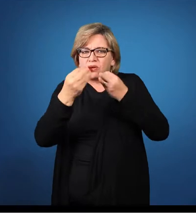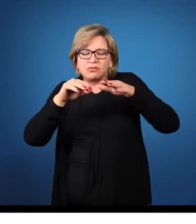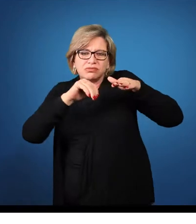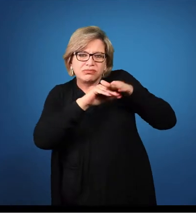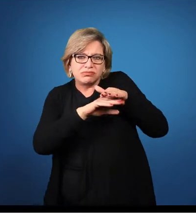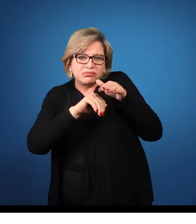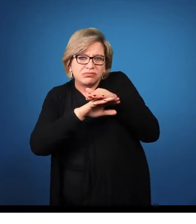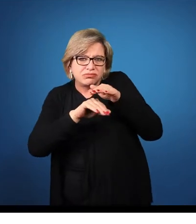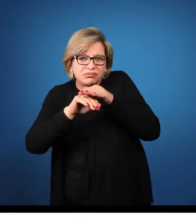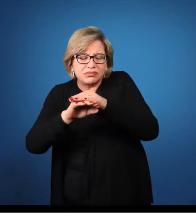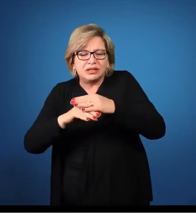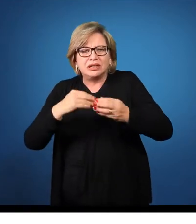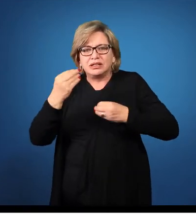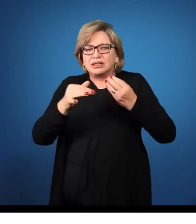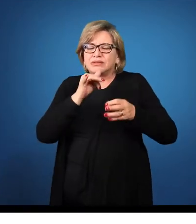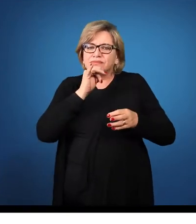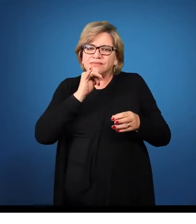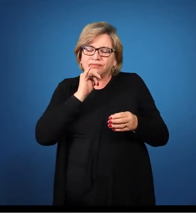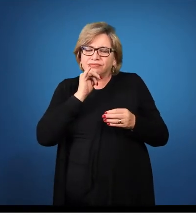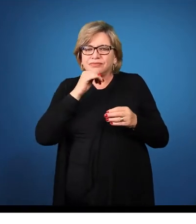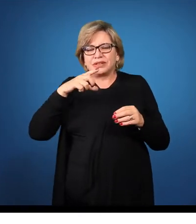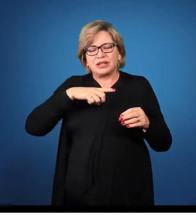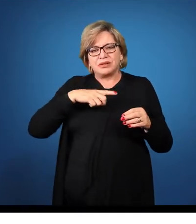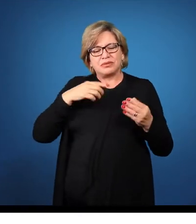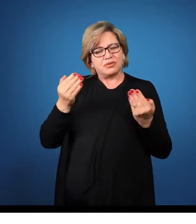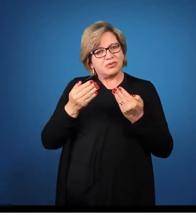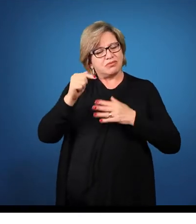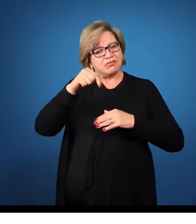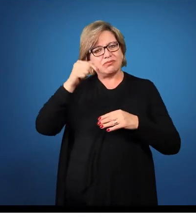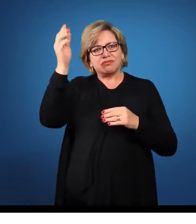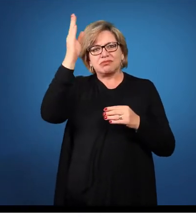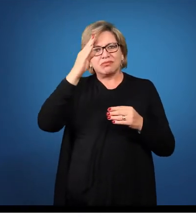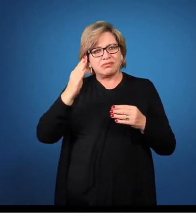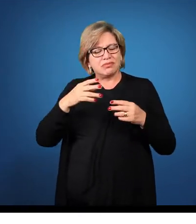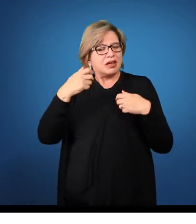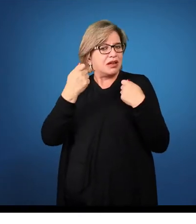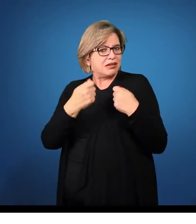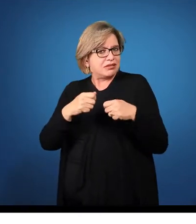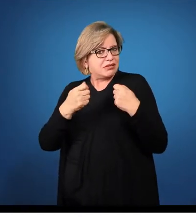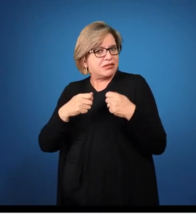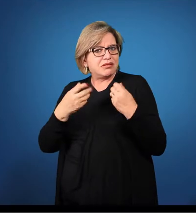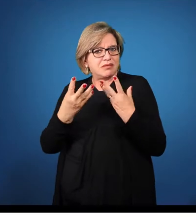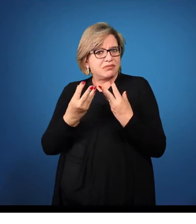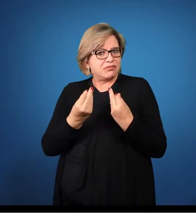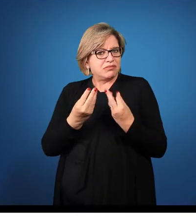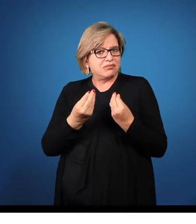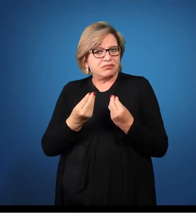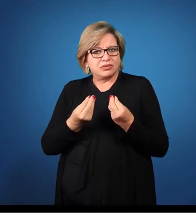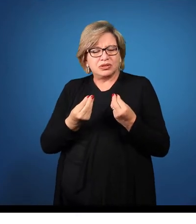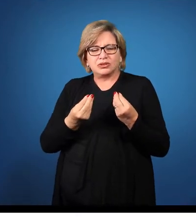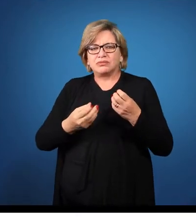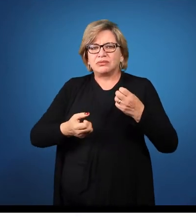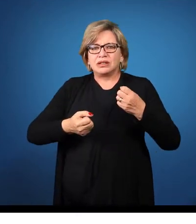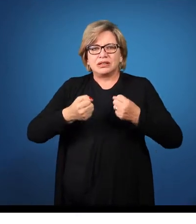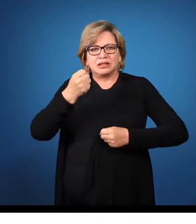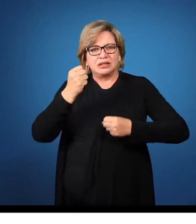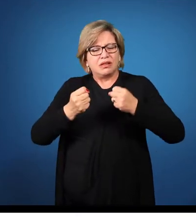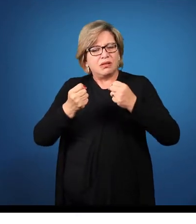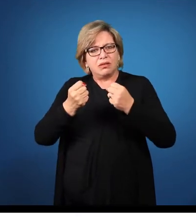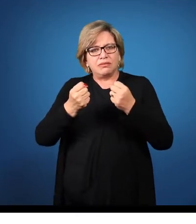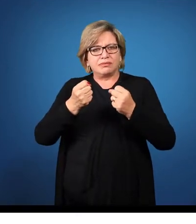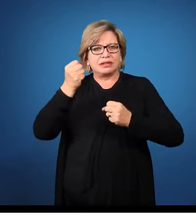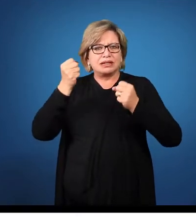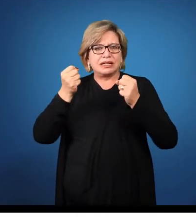exemplo, nós temos hoje no Brasil uma grande demanda por transportes em